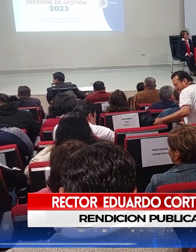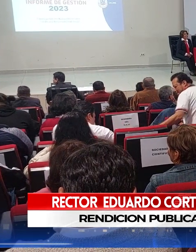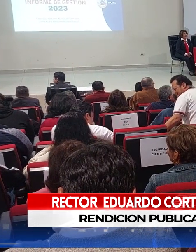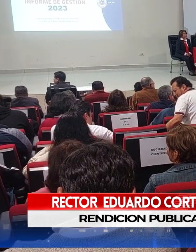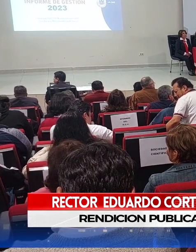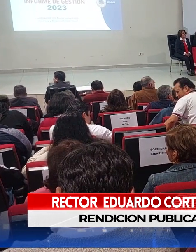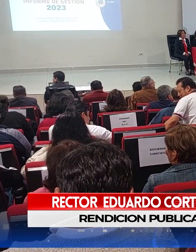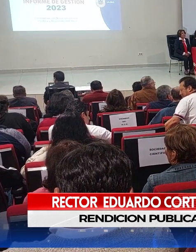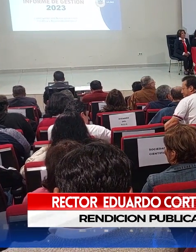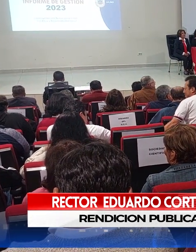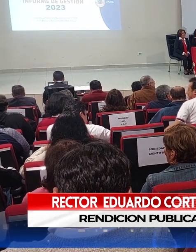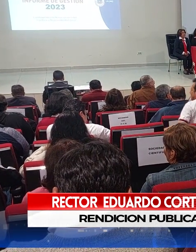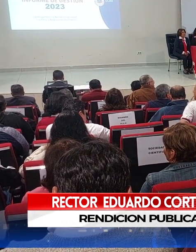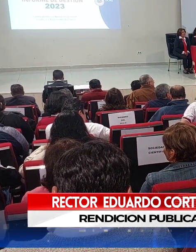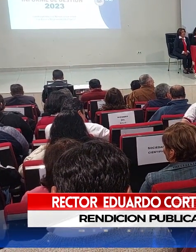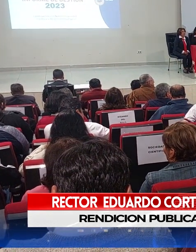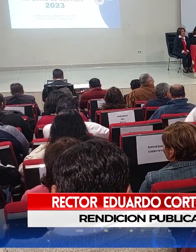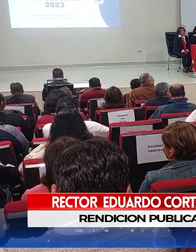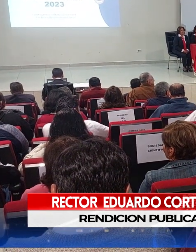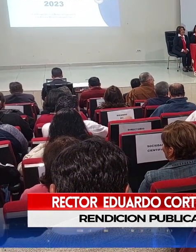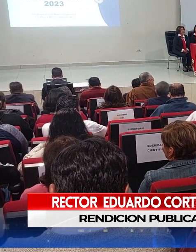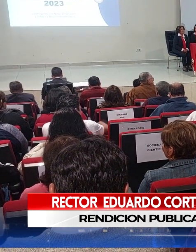ochenta, setenta y ocho el año pasado.